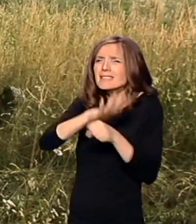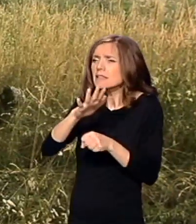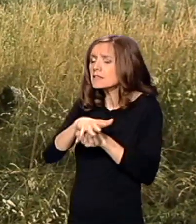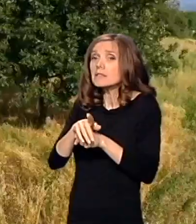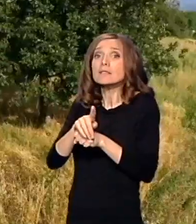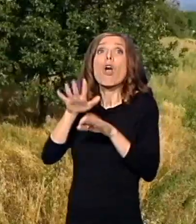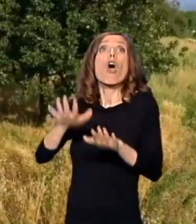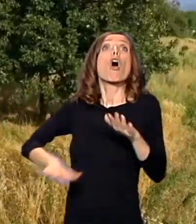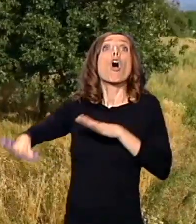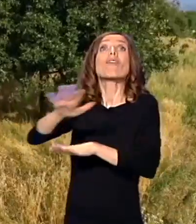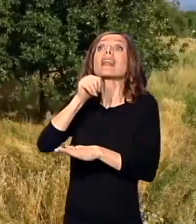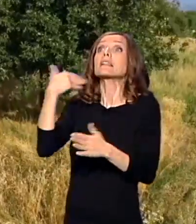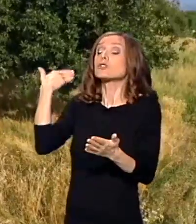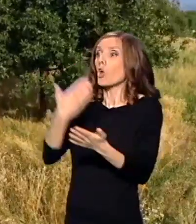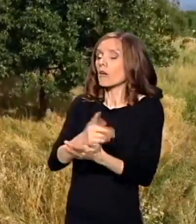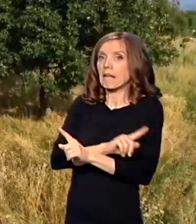zločin ovdje.